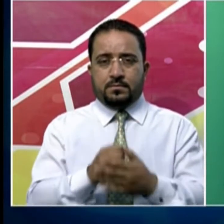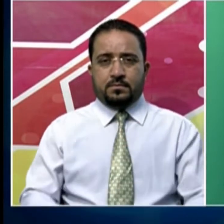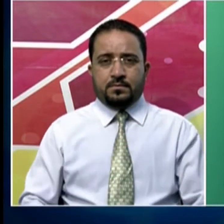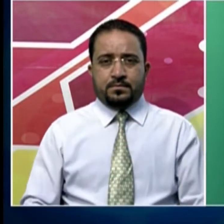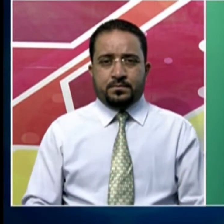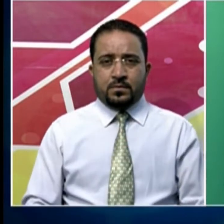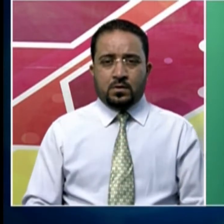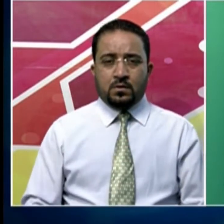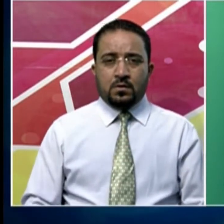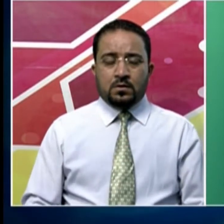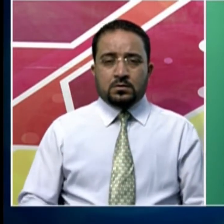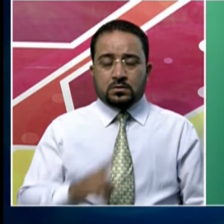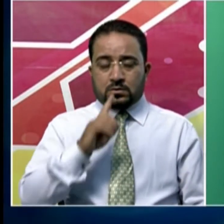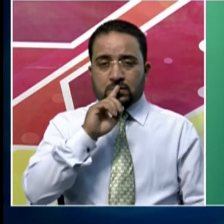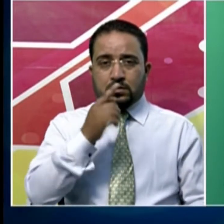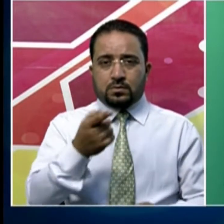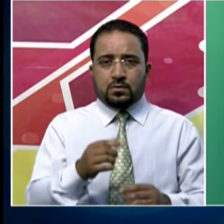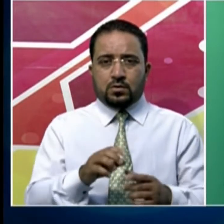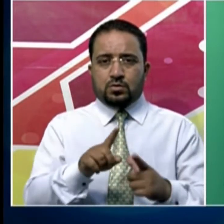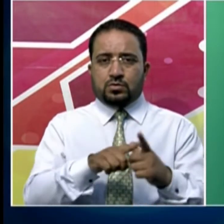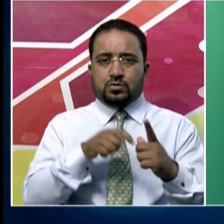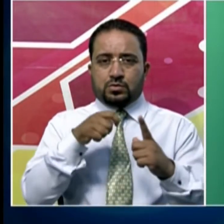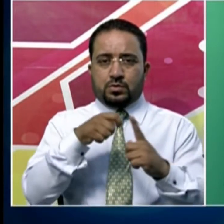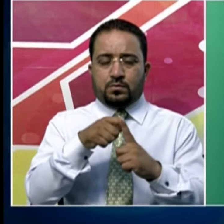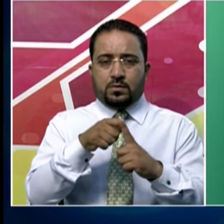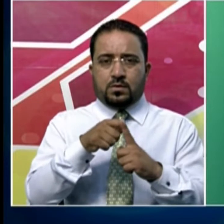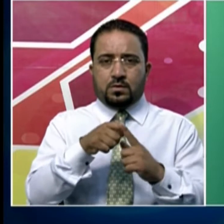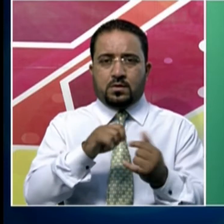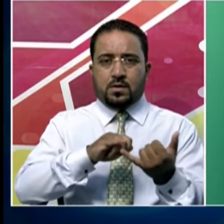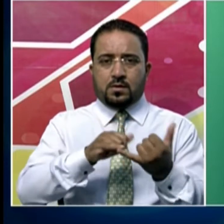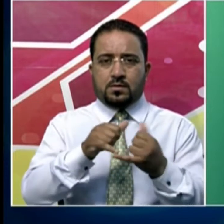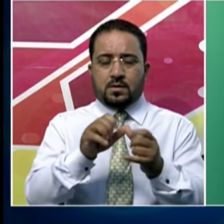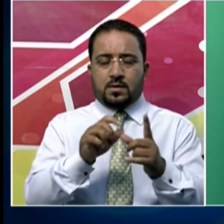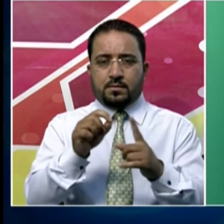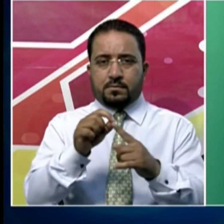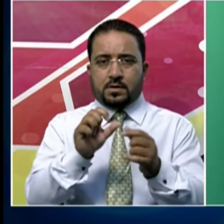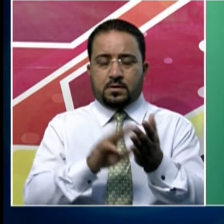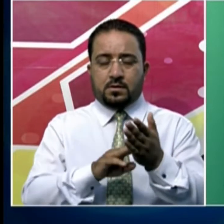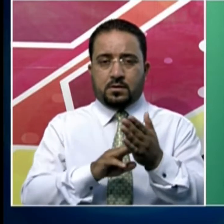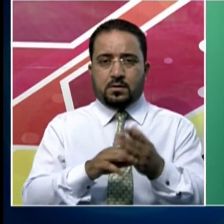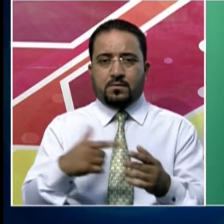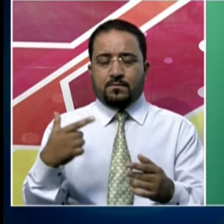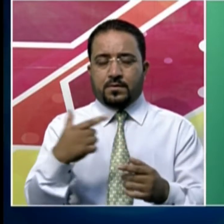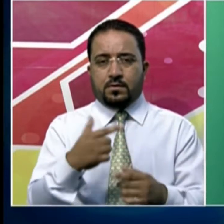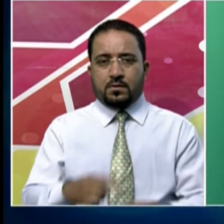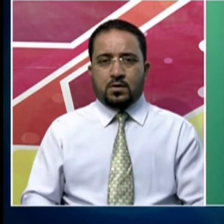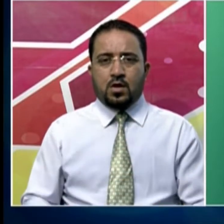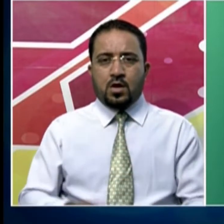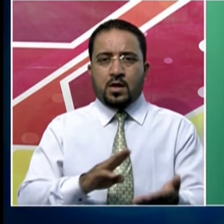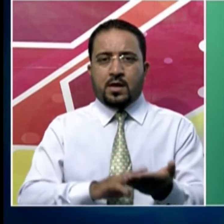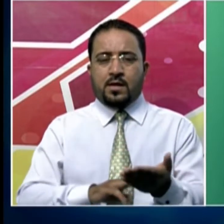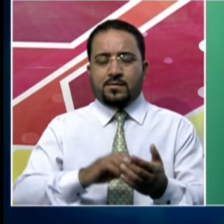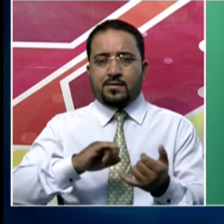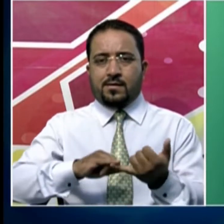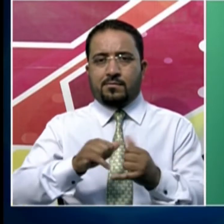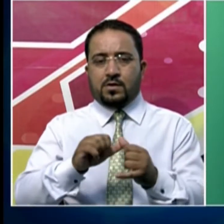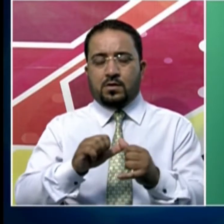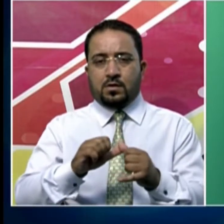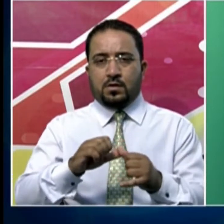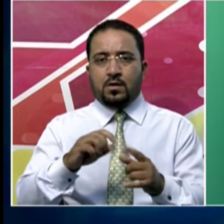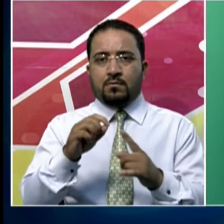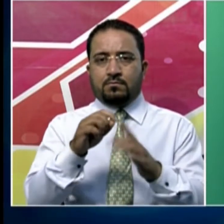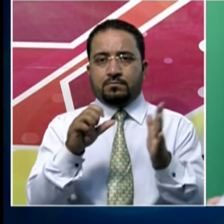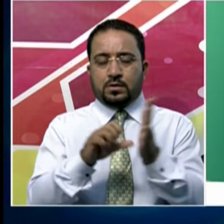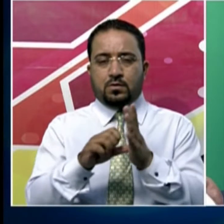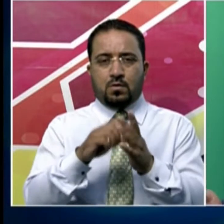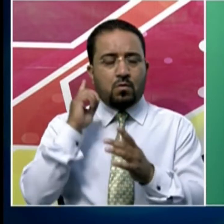سلسلے میں انہوں نے جمع کشمیر کے کئی سرپنچوں اور منسپل کمیٹی ڈورو کے صدر کا